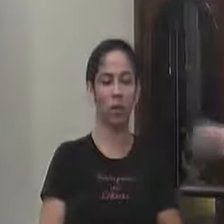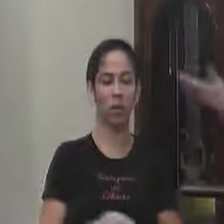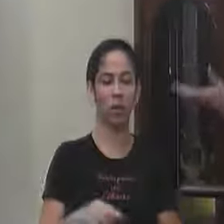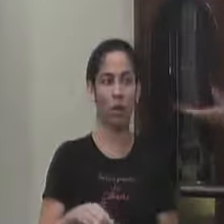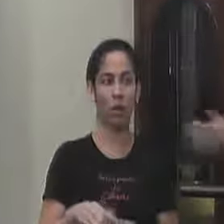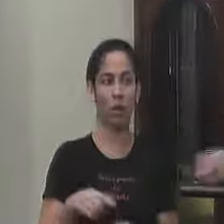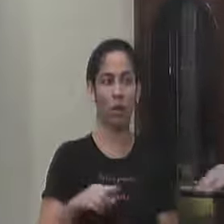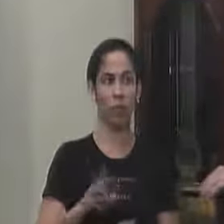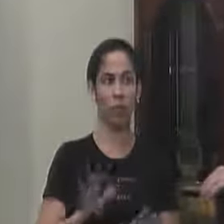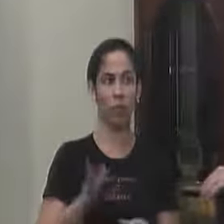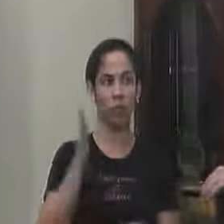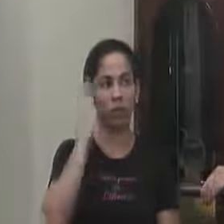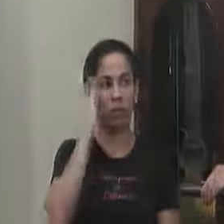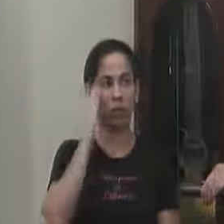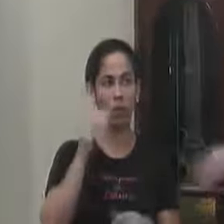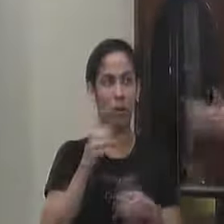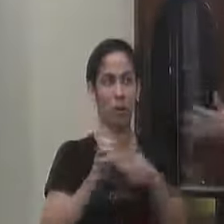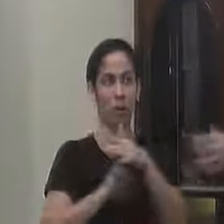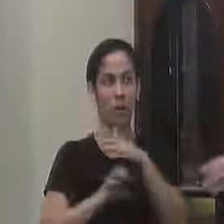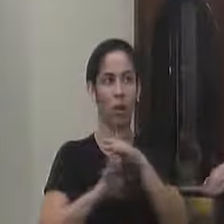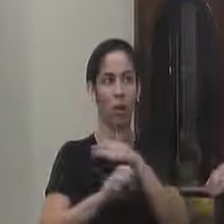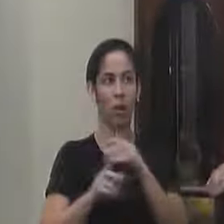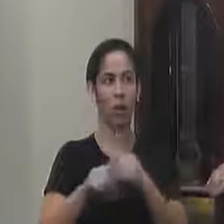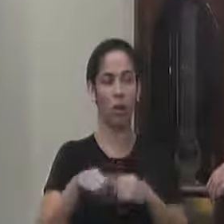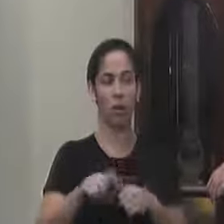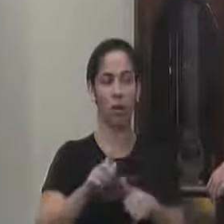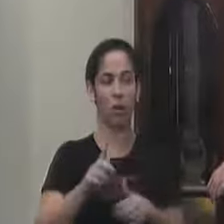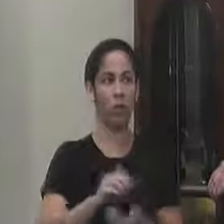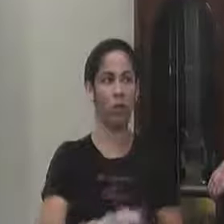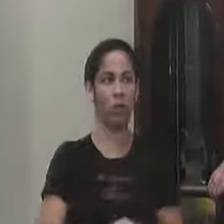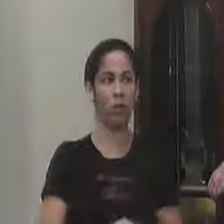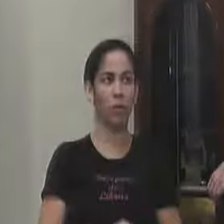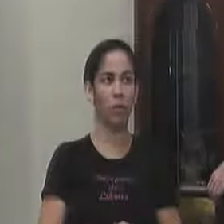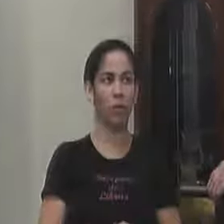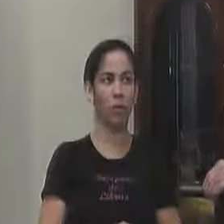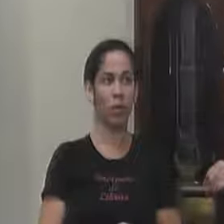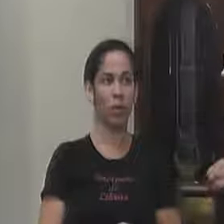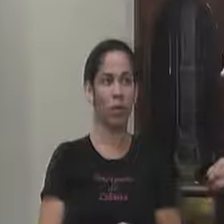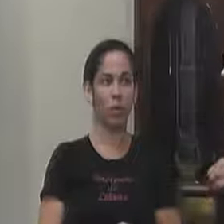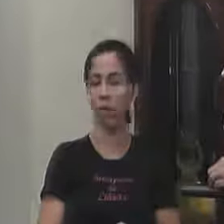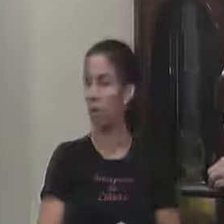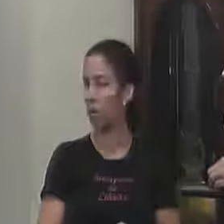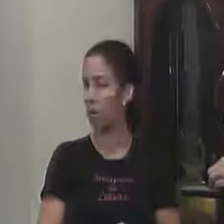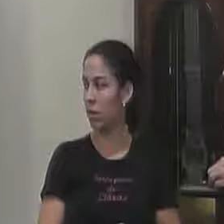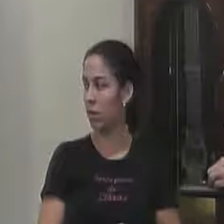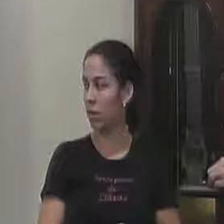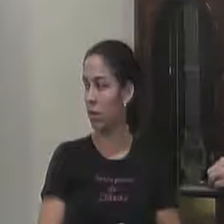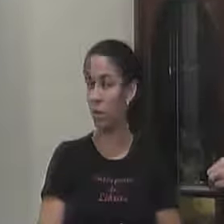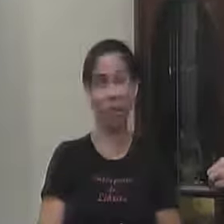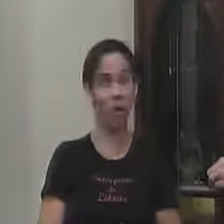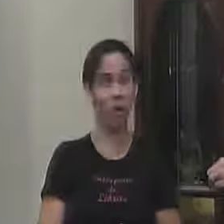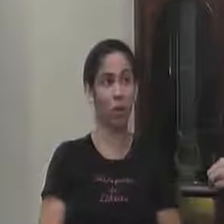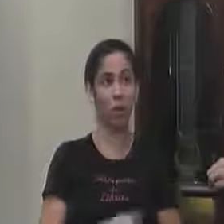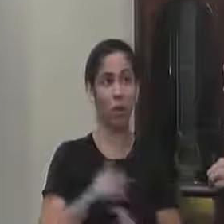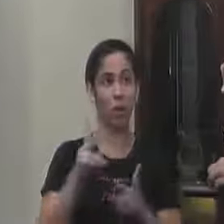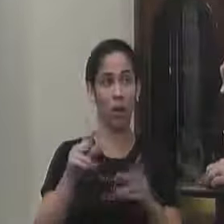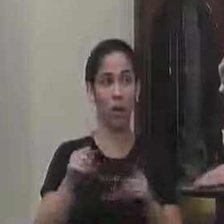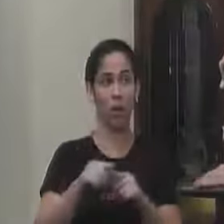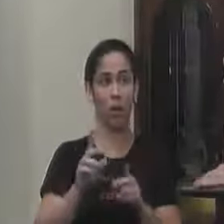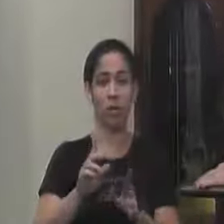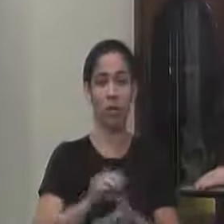já sei até a firma que ganhou não é daqui agora não é a mesma que tocou essas obras aí não